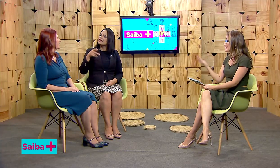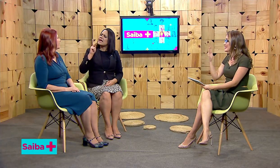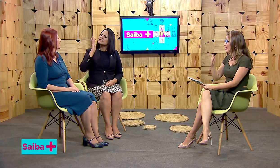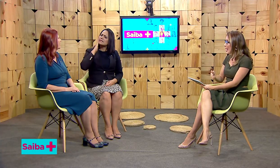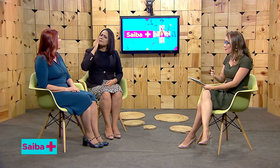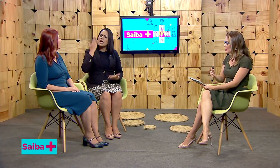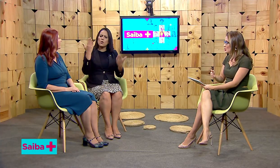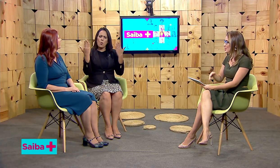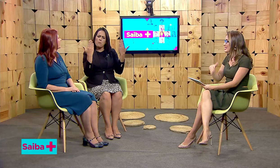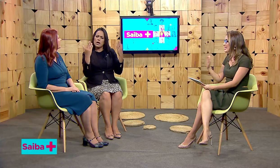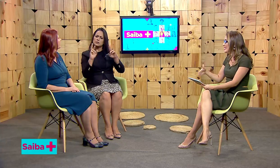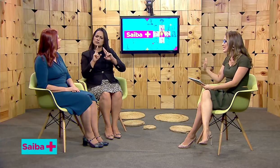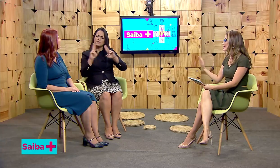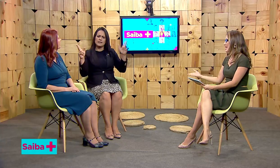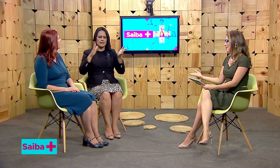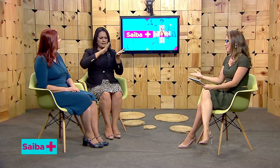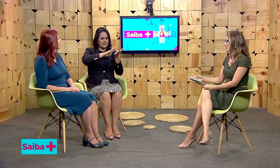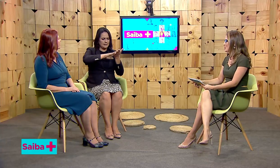intérprete e guia-intérprete?